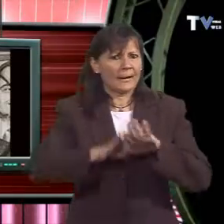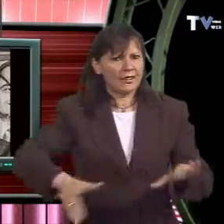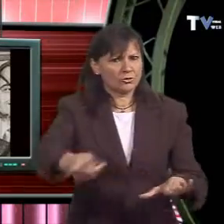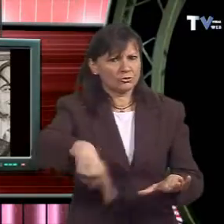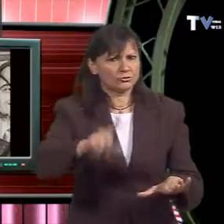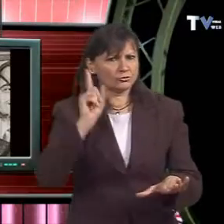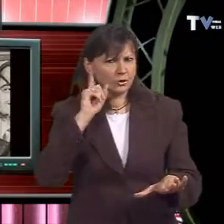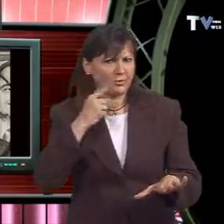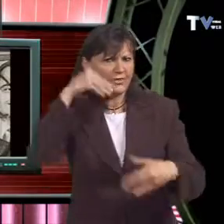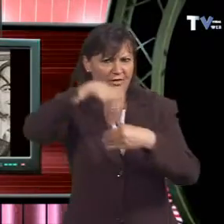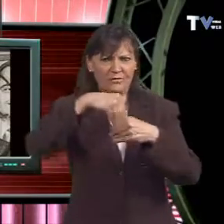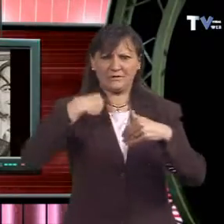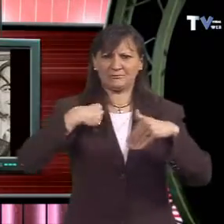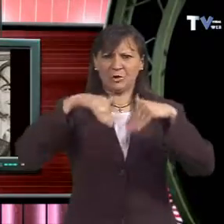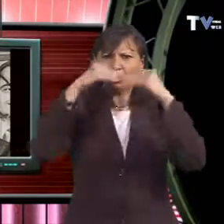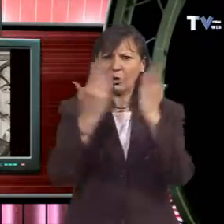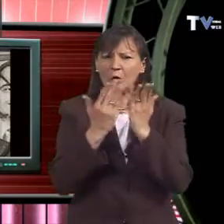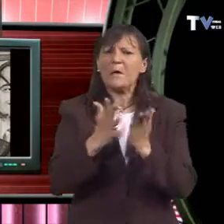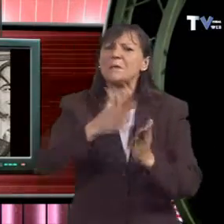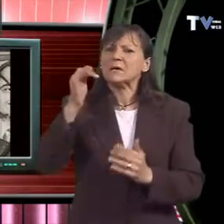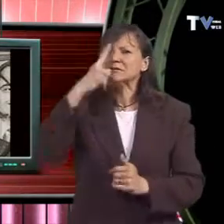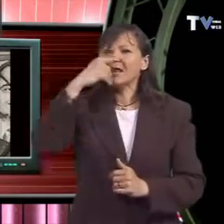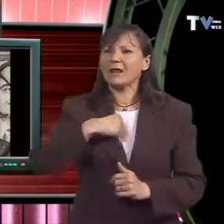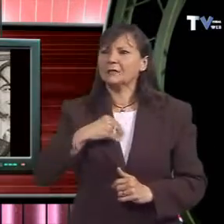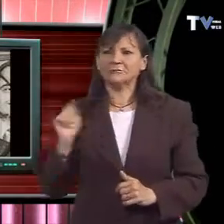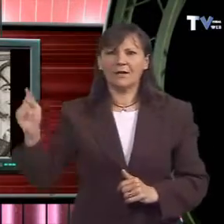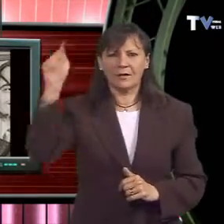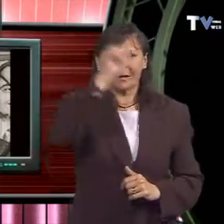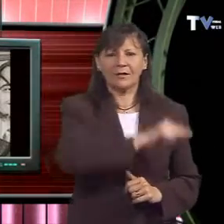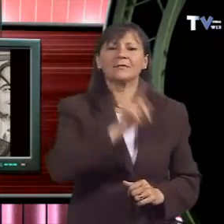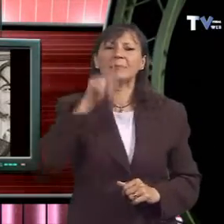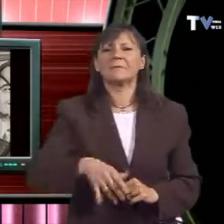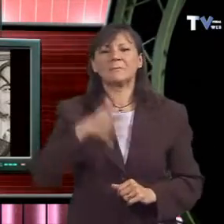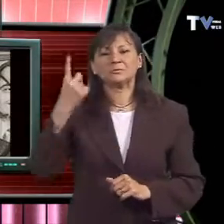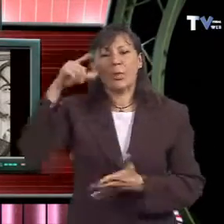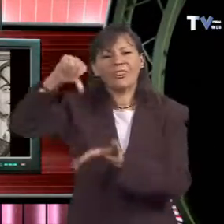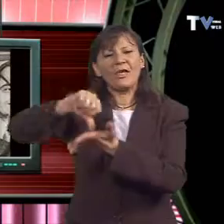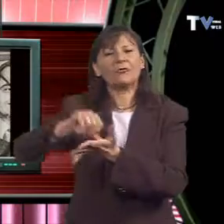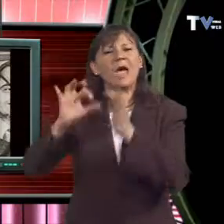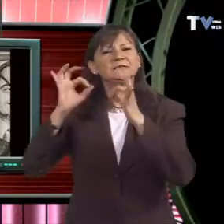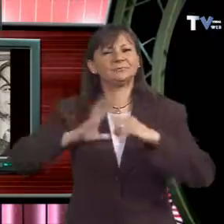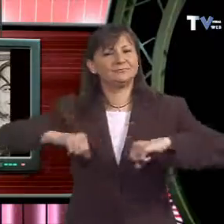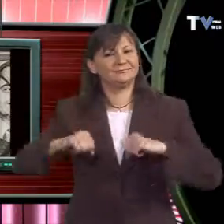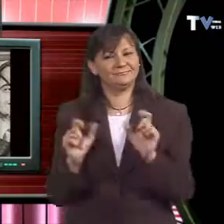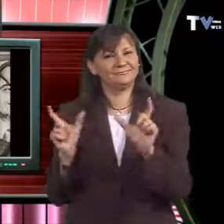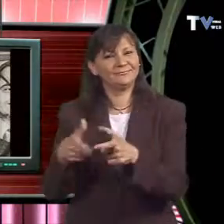va acceptar la dimissió de John Magéa, bisbe irlandès de 74 anys,